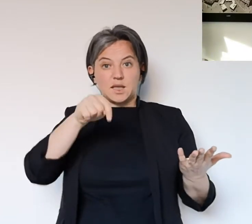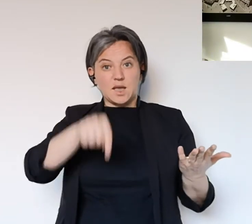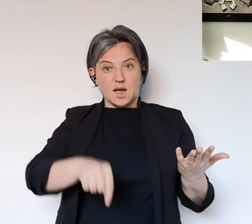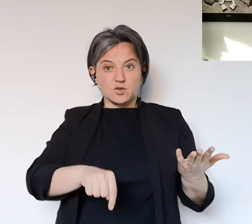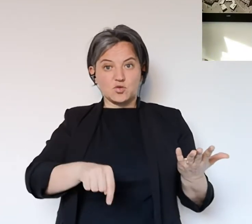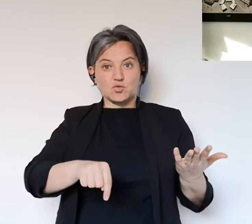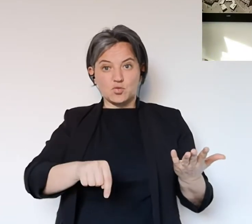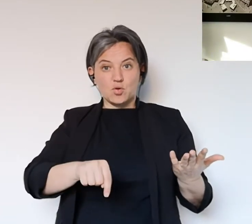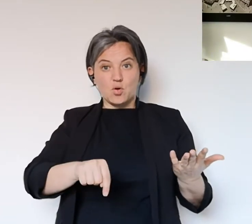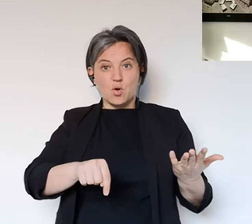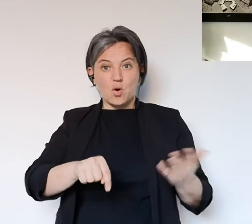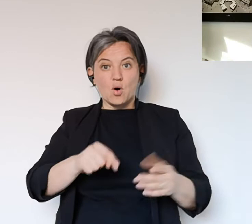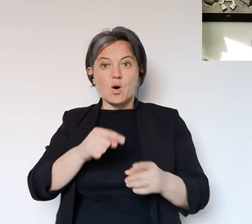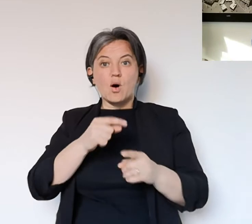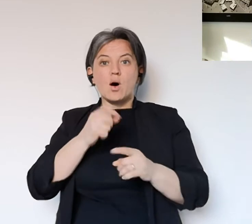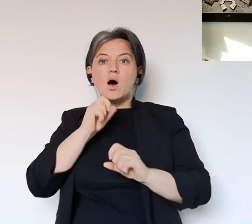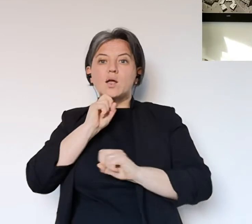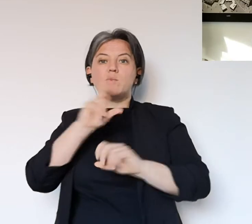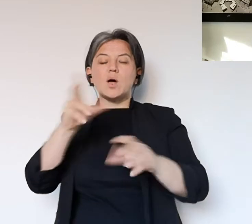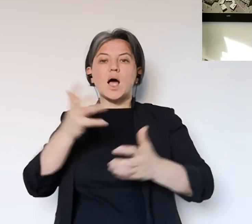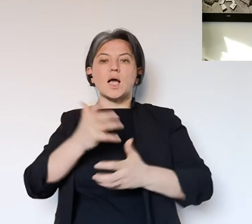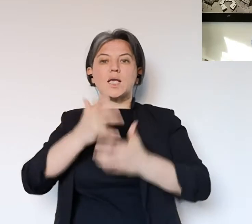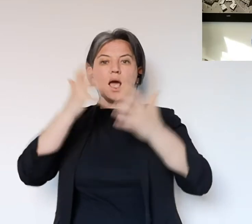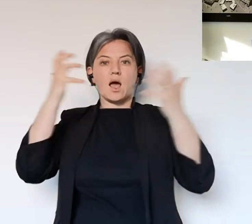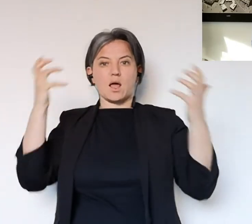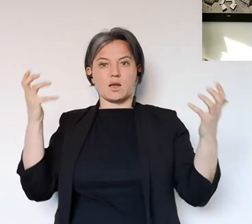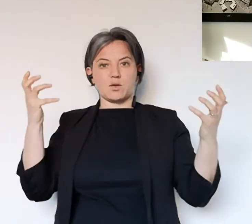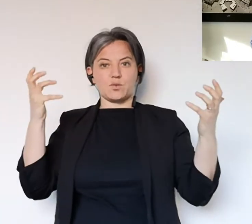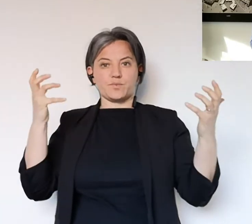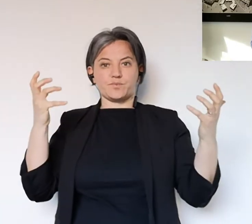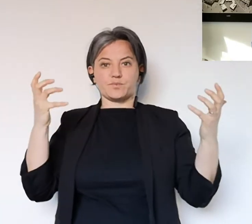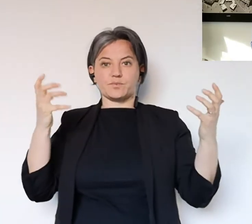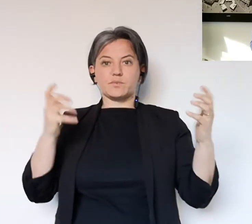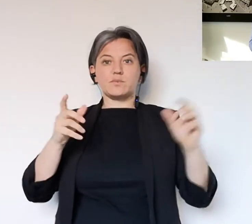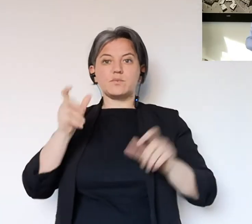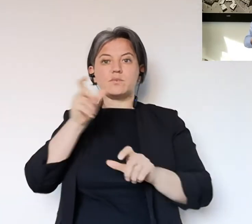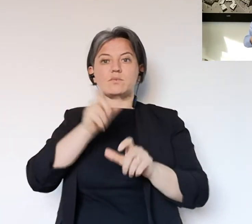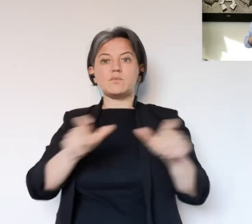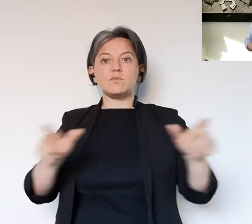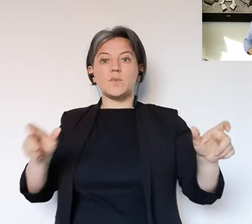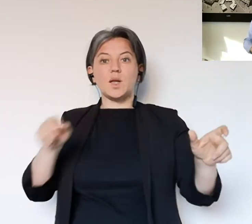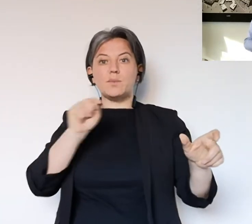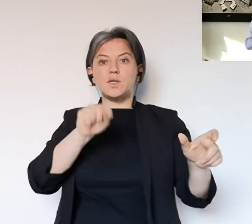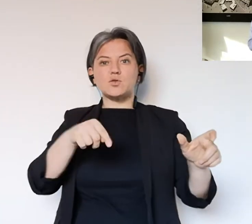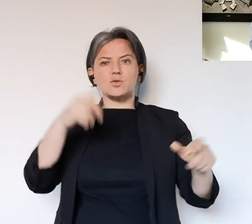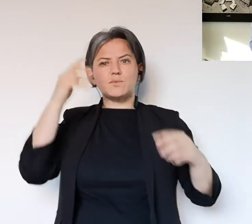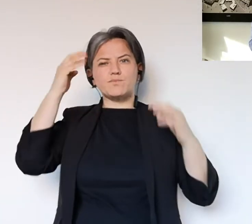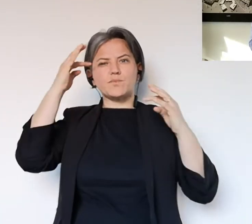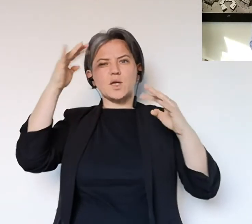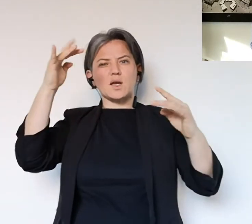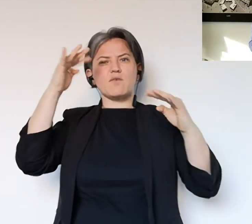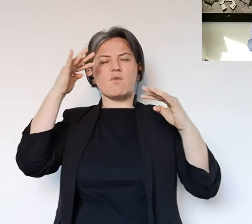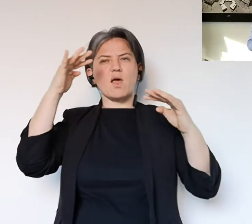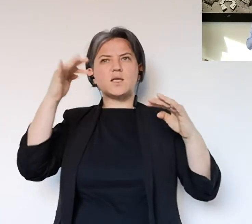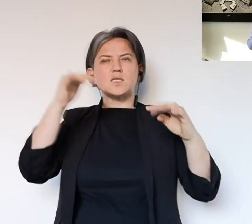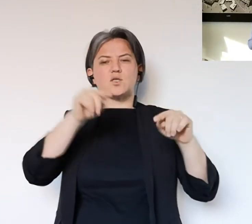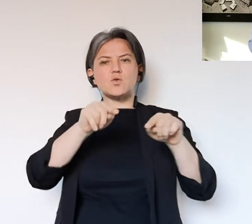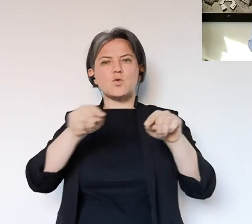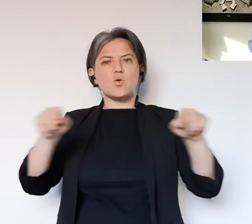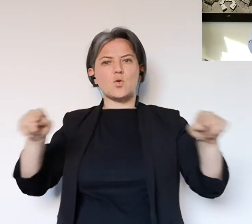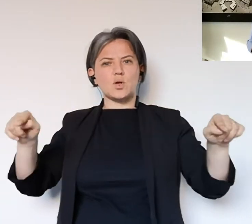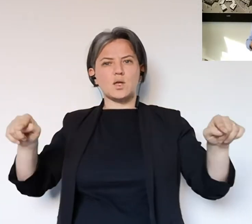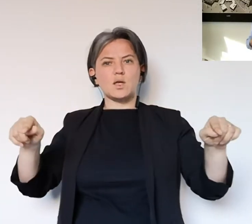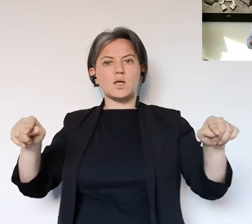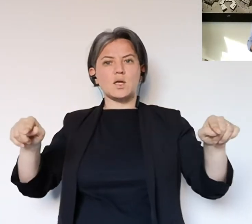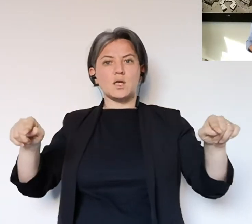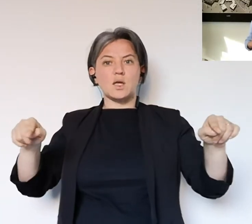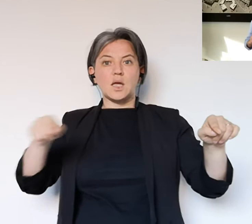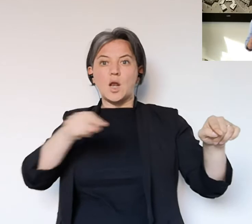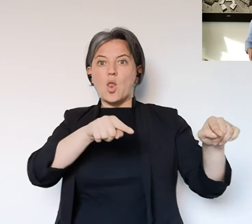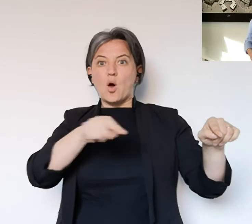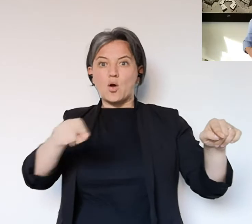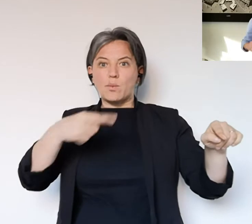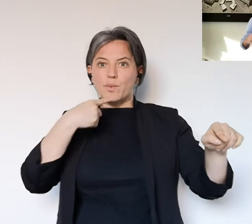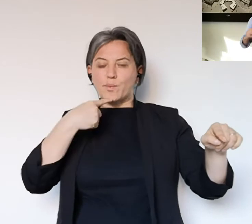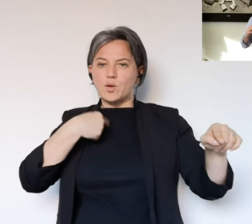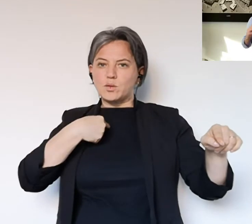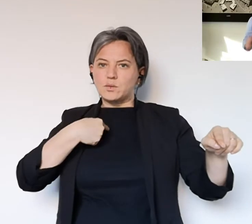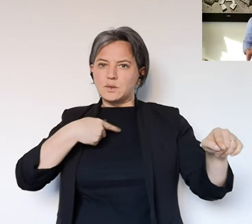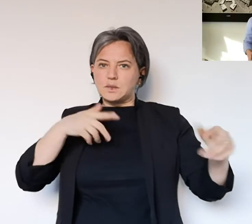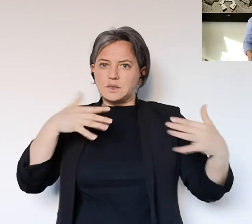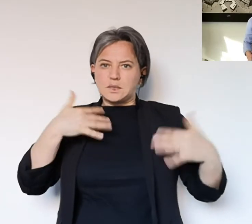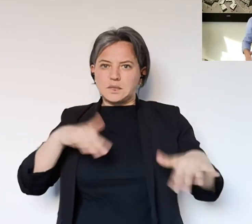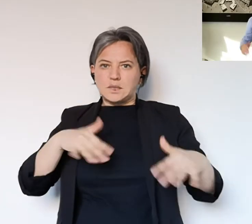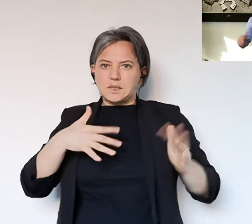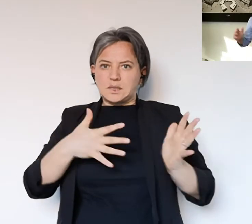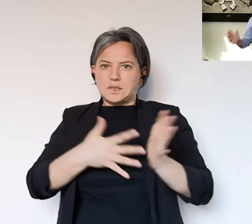la parte che è necessario dire in questo momento per dare un messaggio chiaro a chi oggi sta facendo le proprie